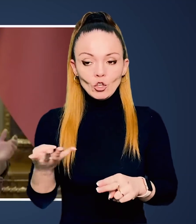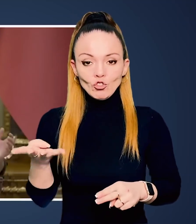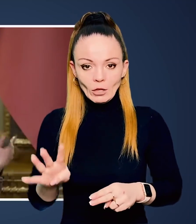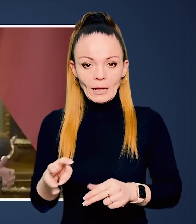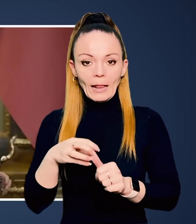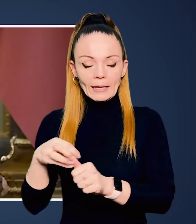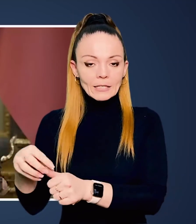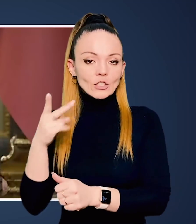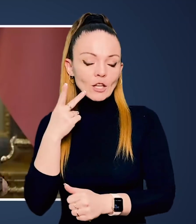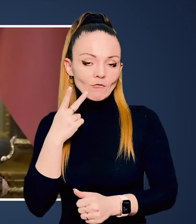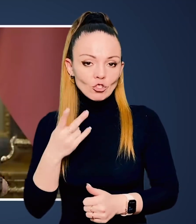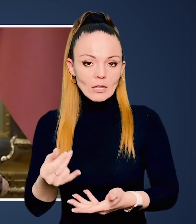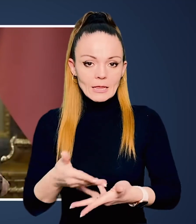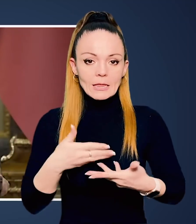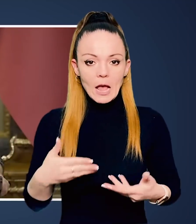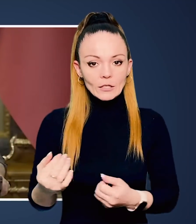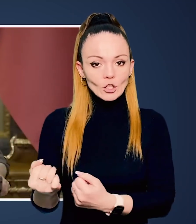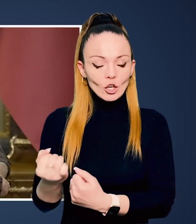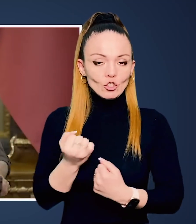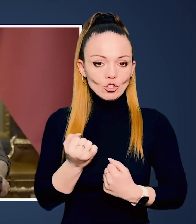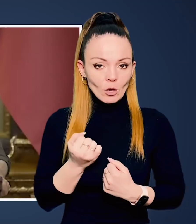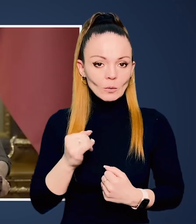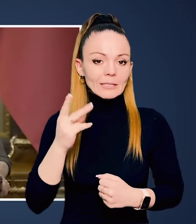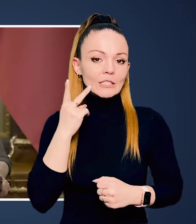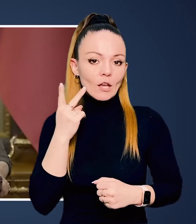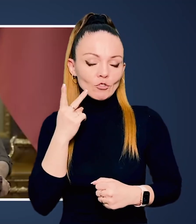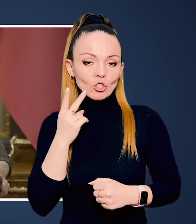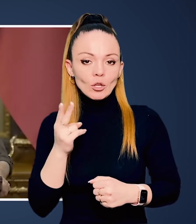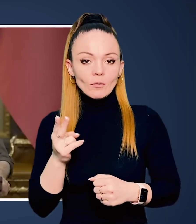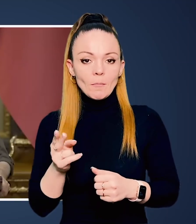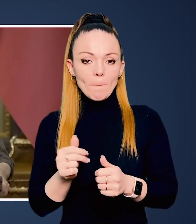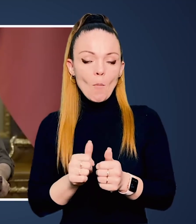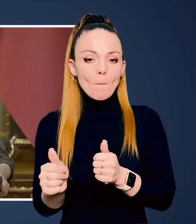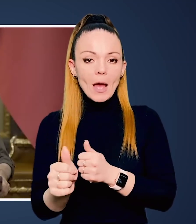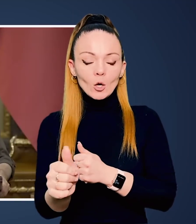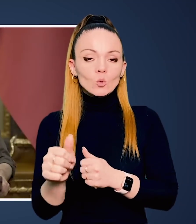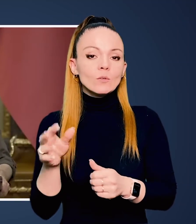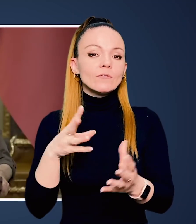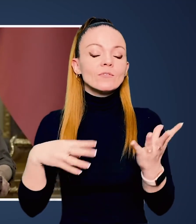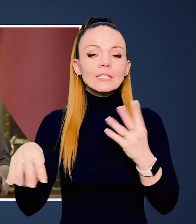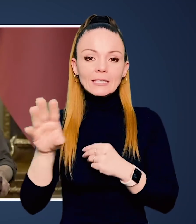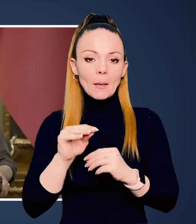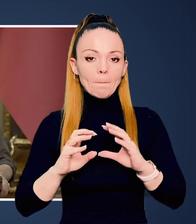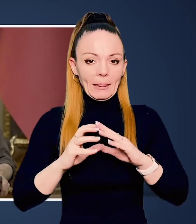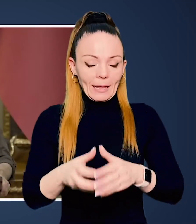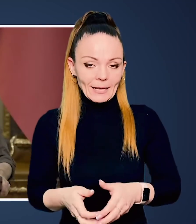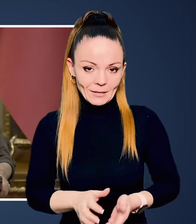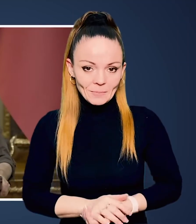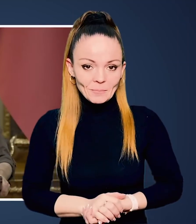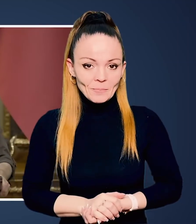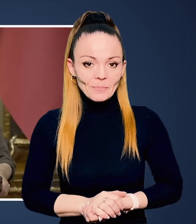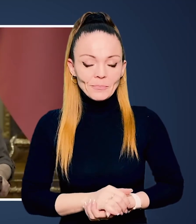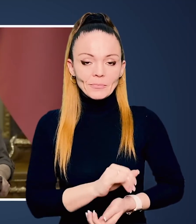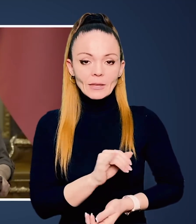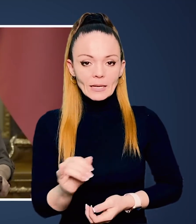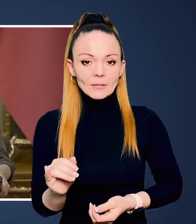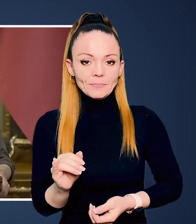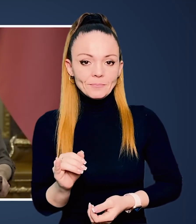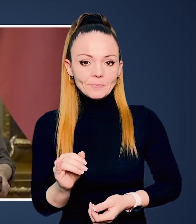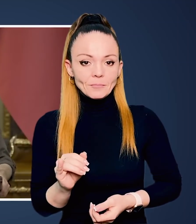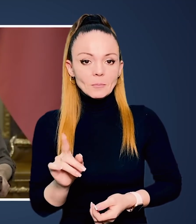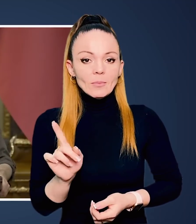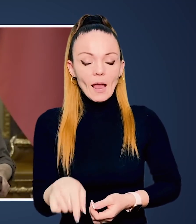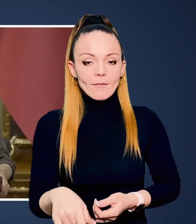ці чотири лідери завжди нас захищають. І завжди попереду всі, попереду планети всі. І